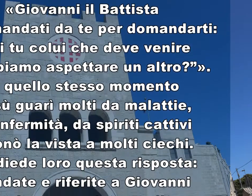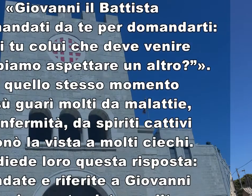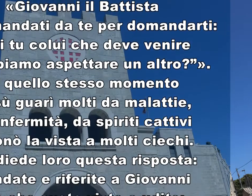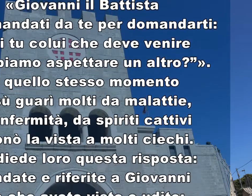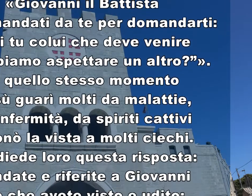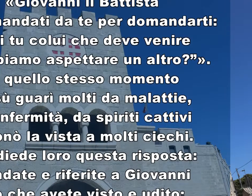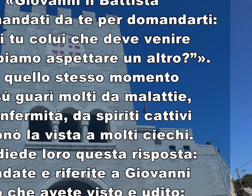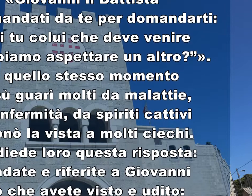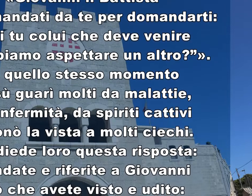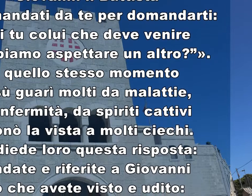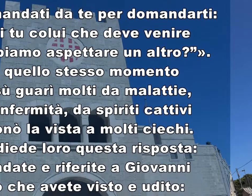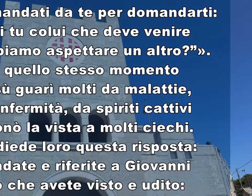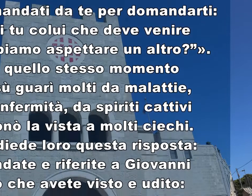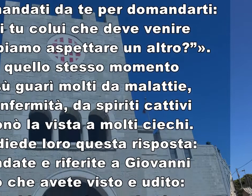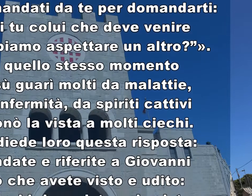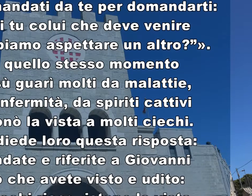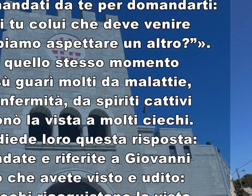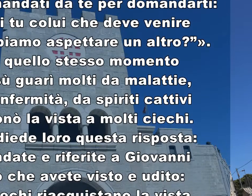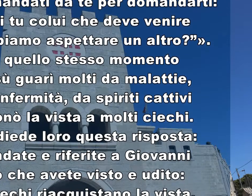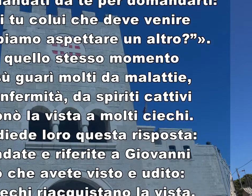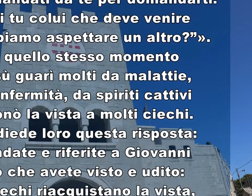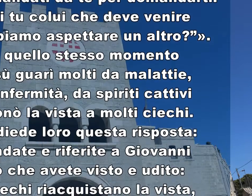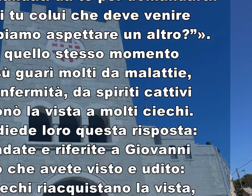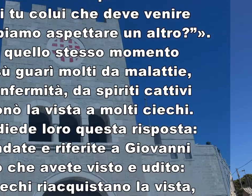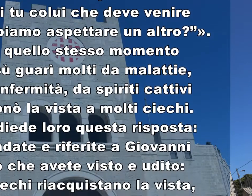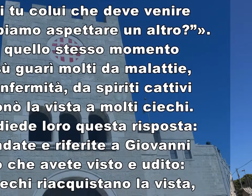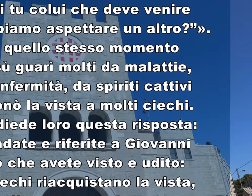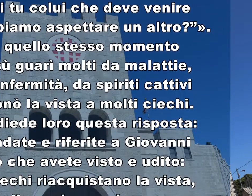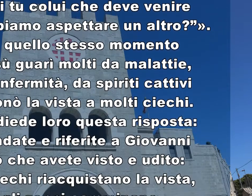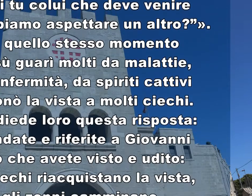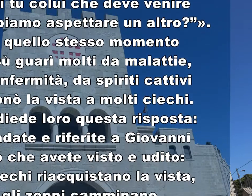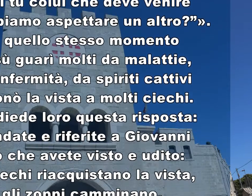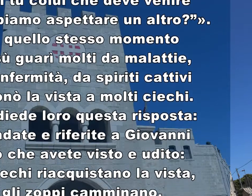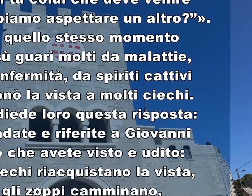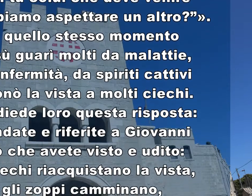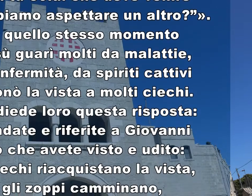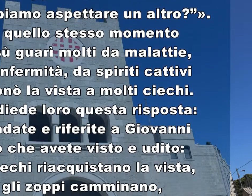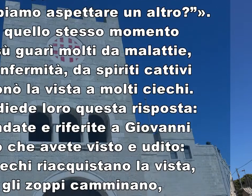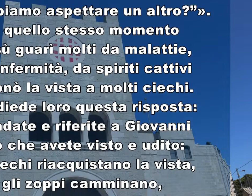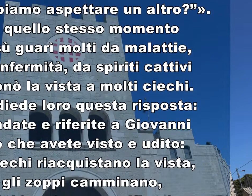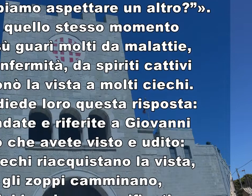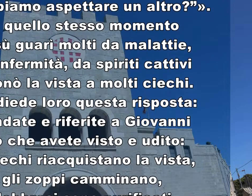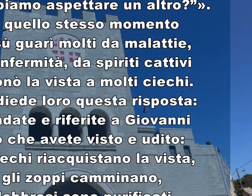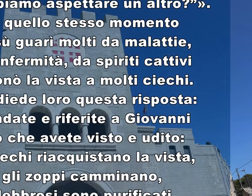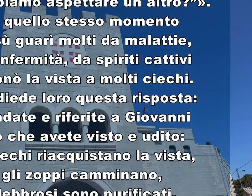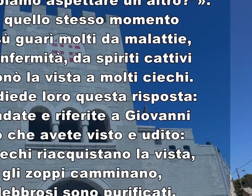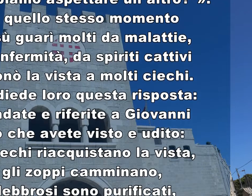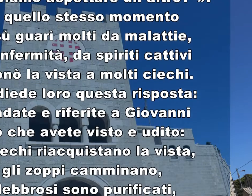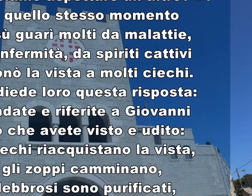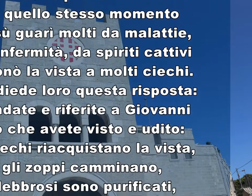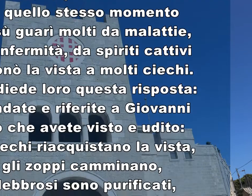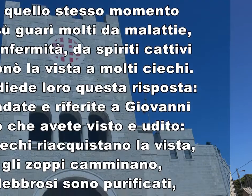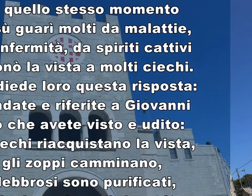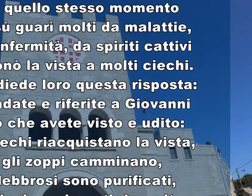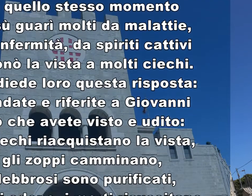Andate e riferite a Giovanni ciò che avete visto e udito I ciechi riacquistano la vista